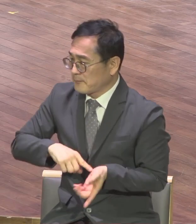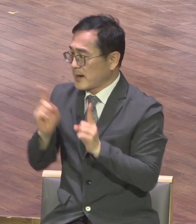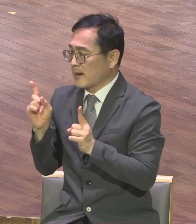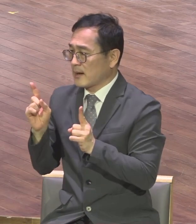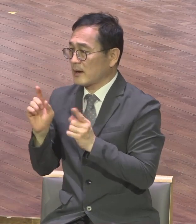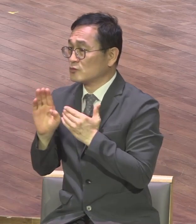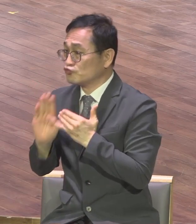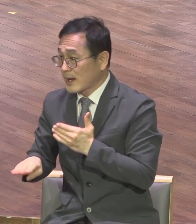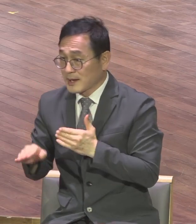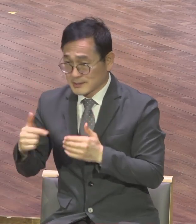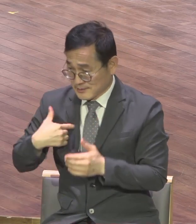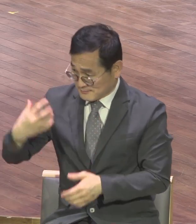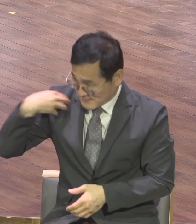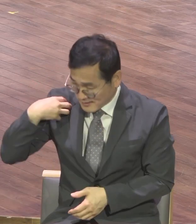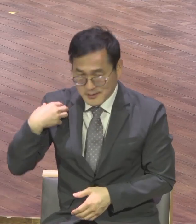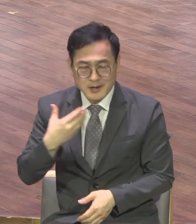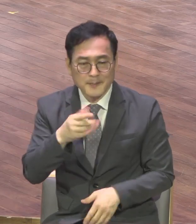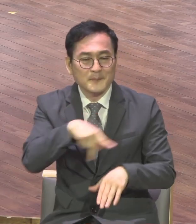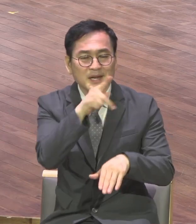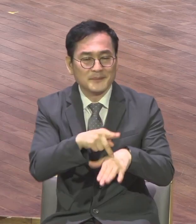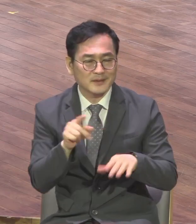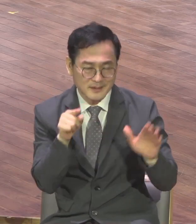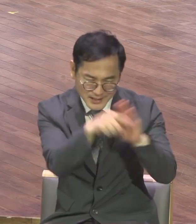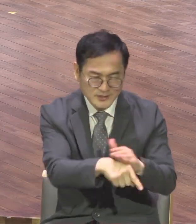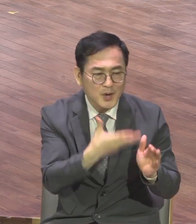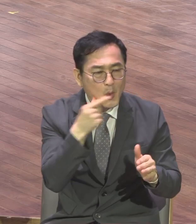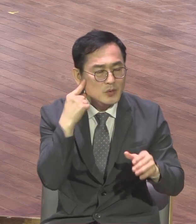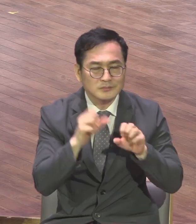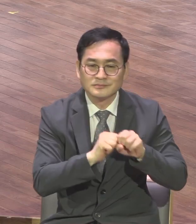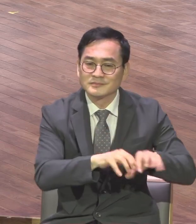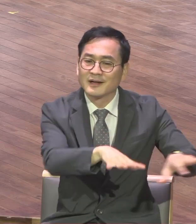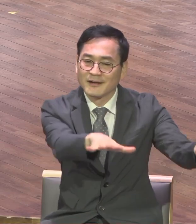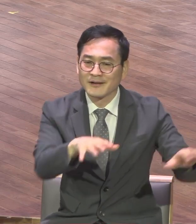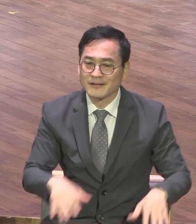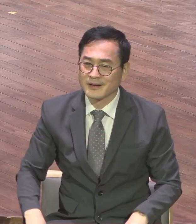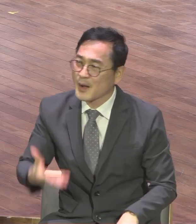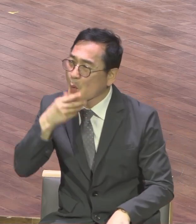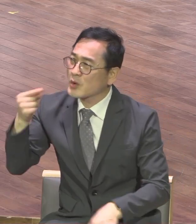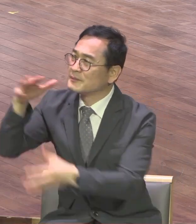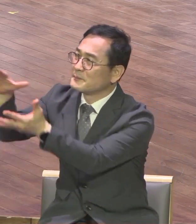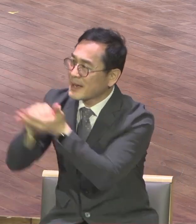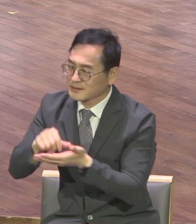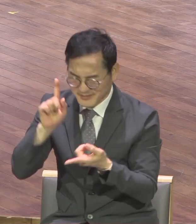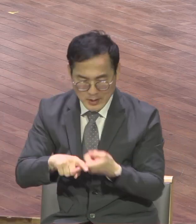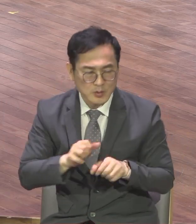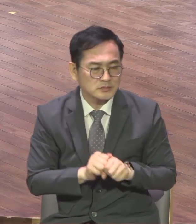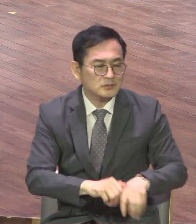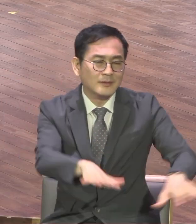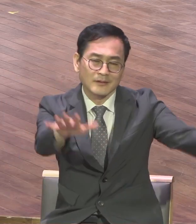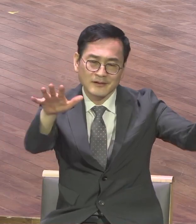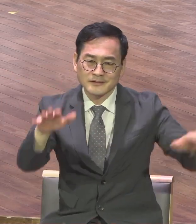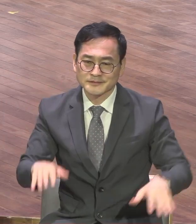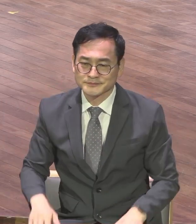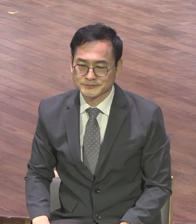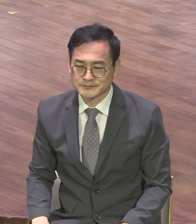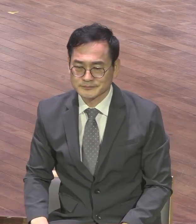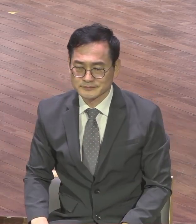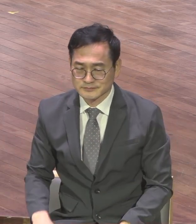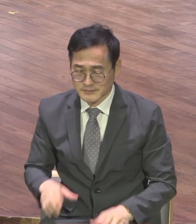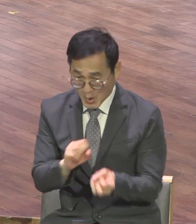자 우리도 사무직의 절대 보금으로 현장을 꽃밭같이 대기하고 가는 곳마다 보금으로 물들여야